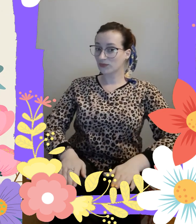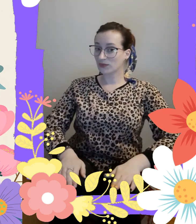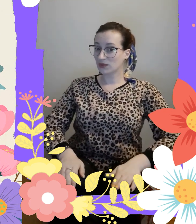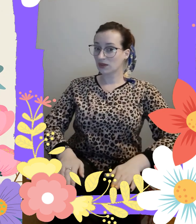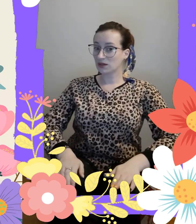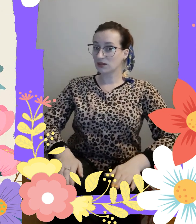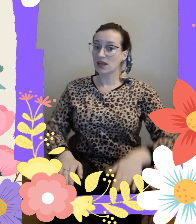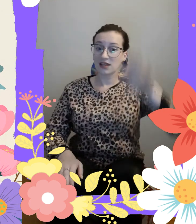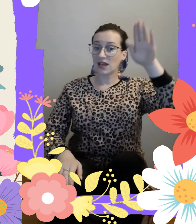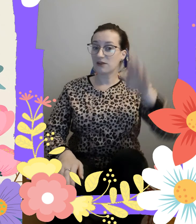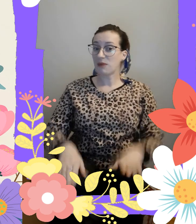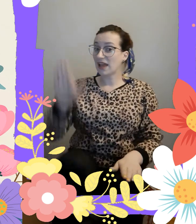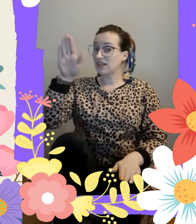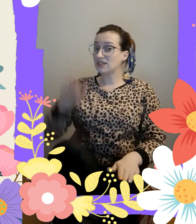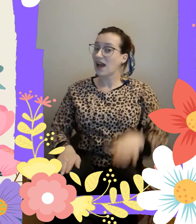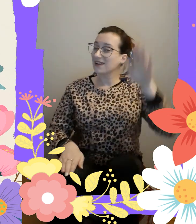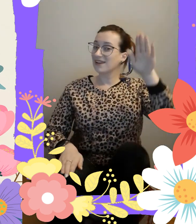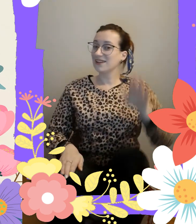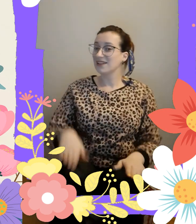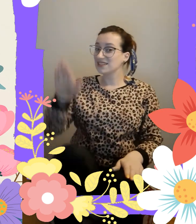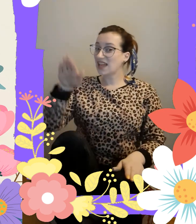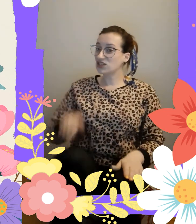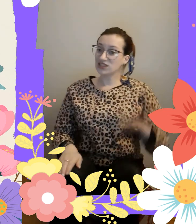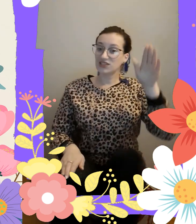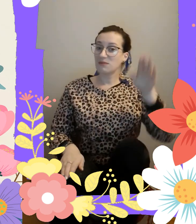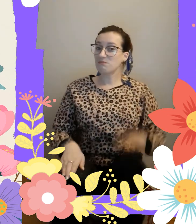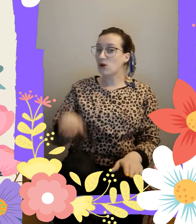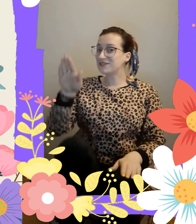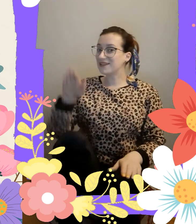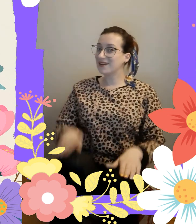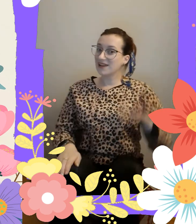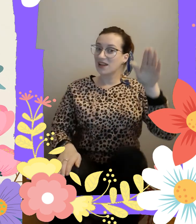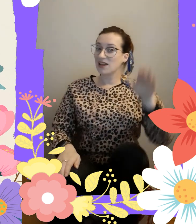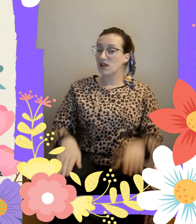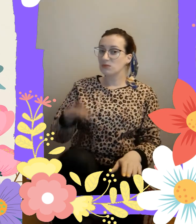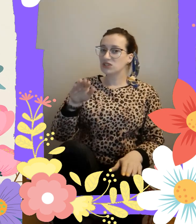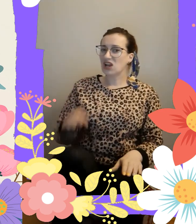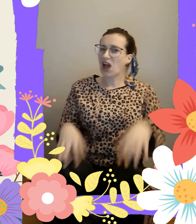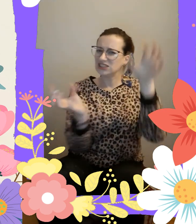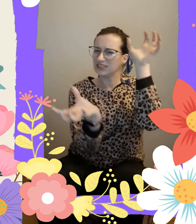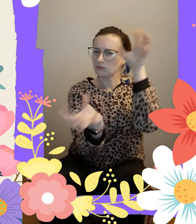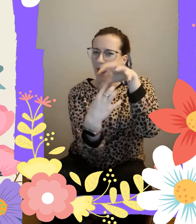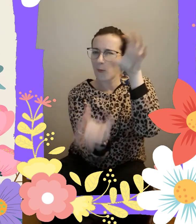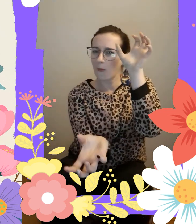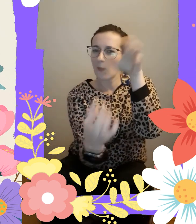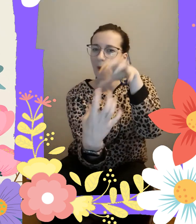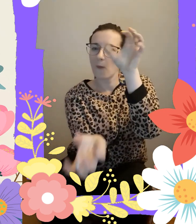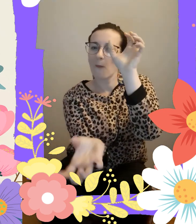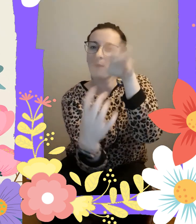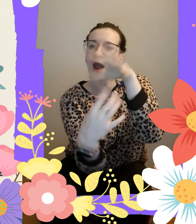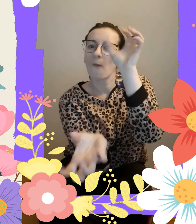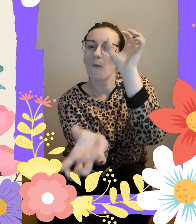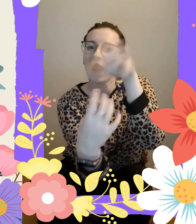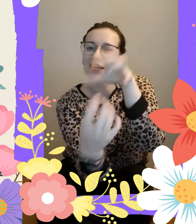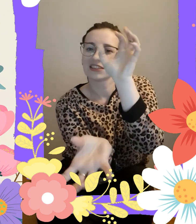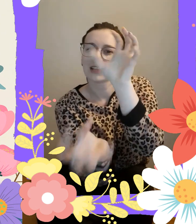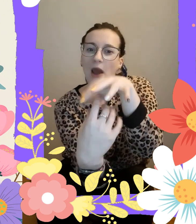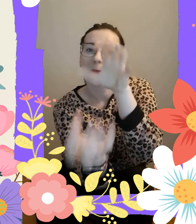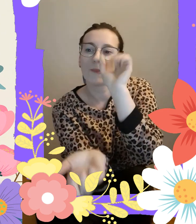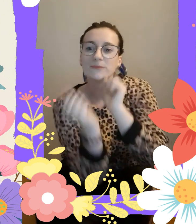Bo tak jak w bajkach zdarzyć się może, że przyjdzie wnik w pewnej porze.